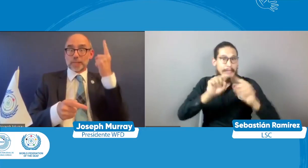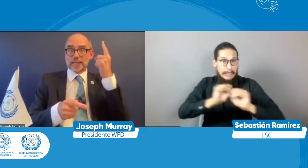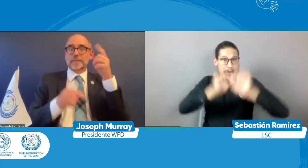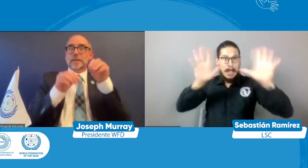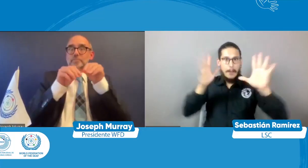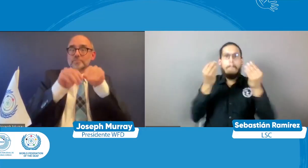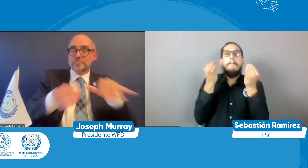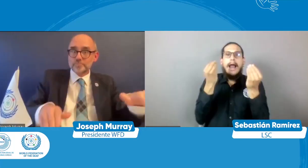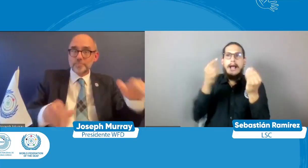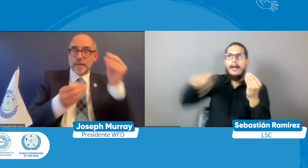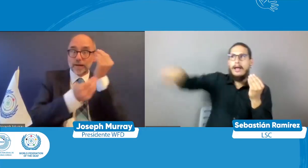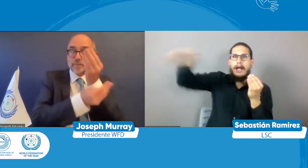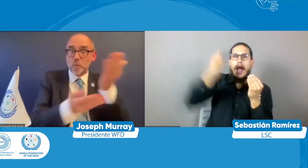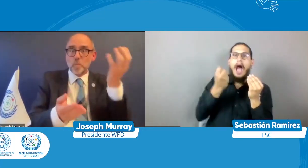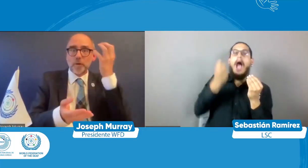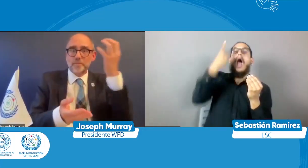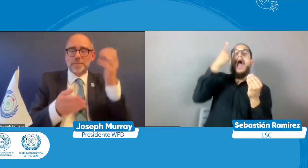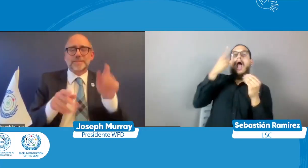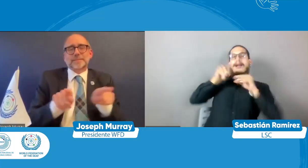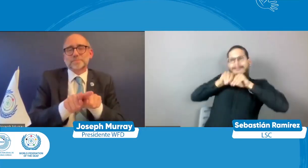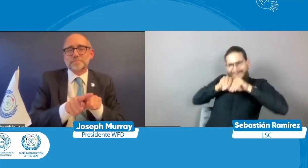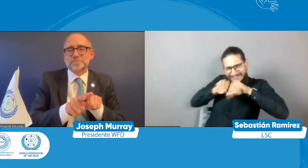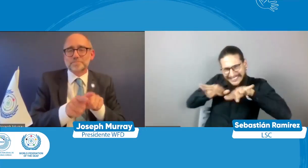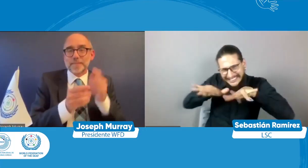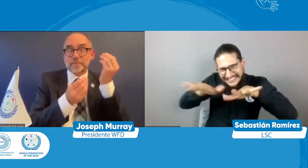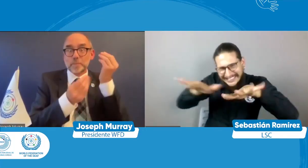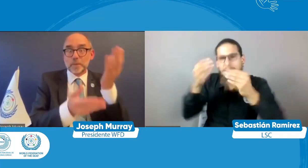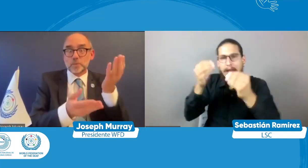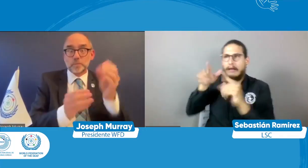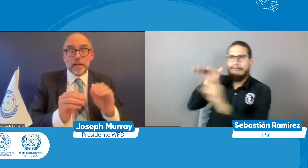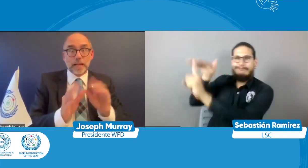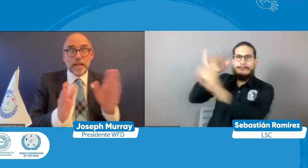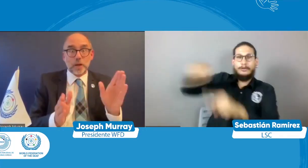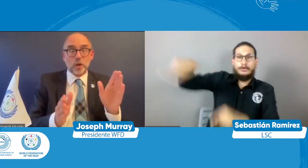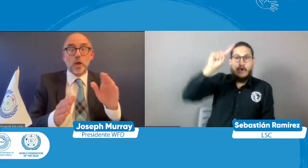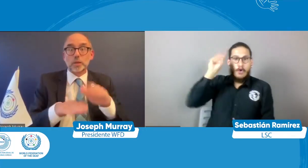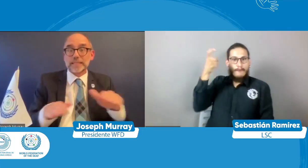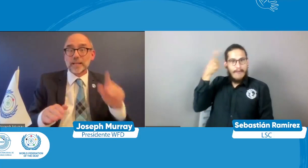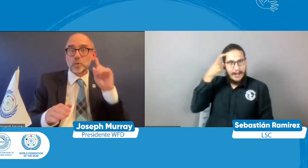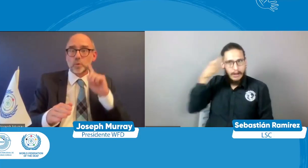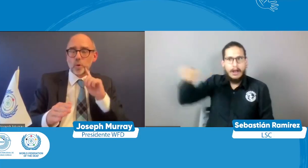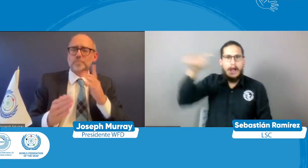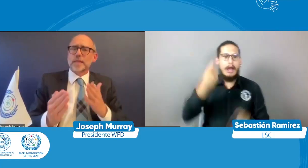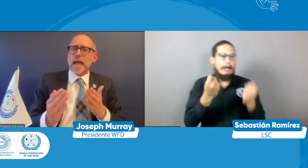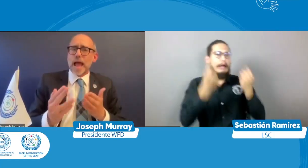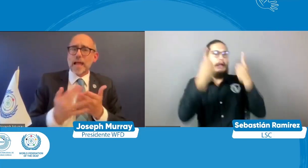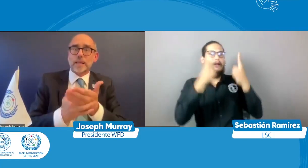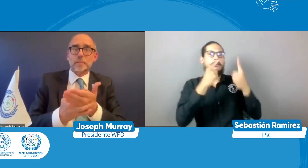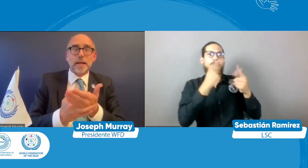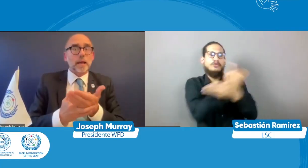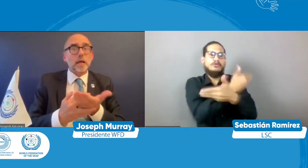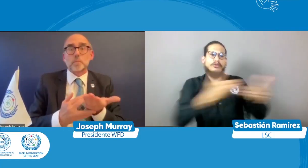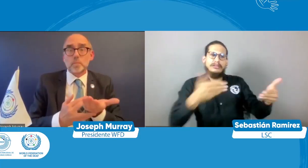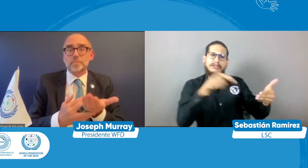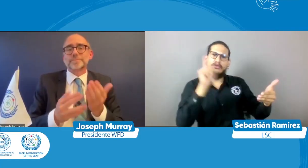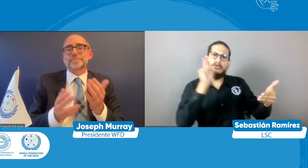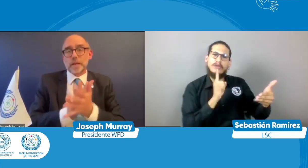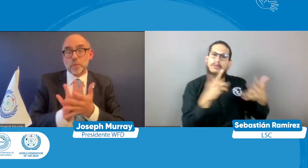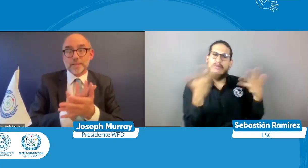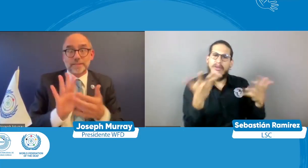WFDC sino desde la Alianza Internacional por la Discapacidad que se entienda claramente cuál es la posición cuál es